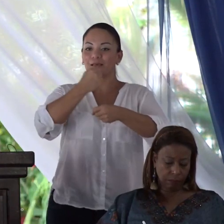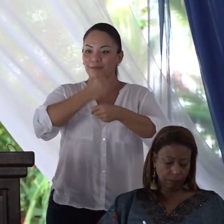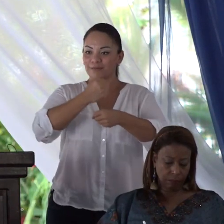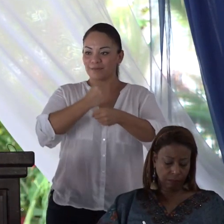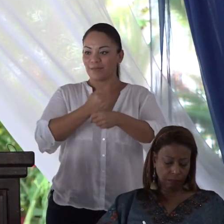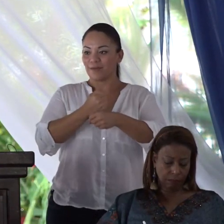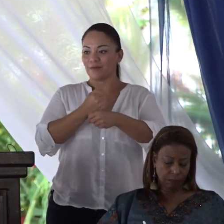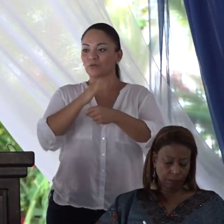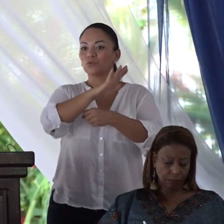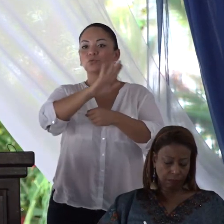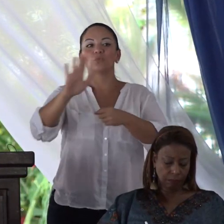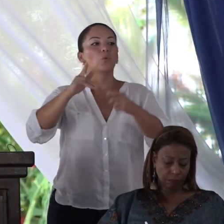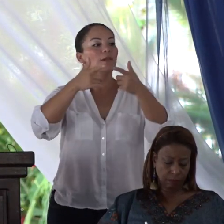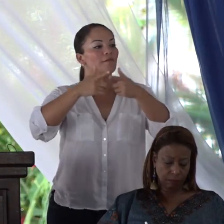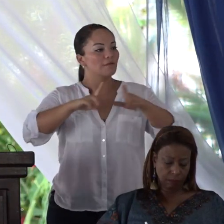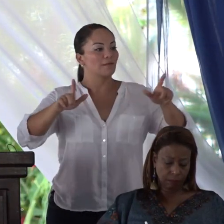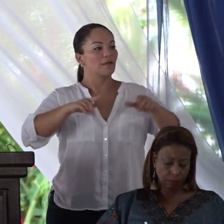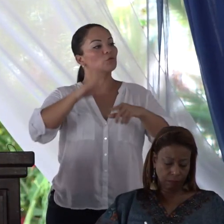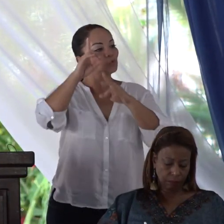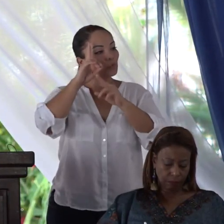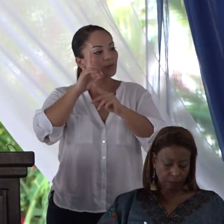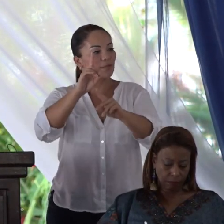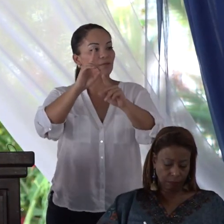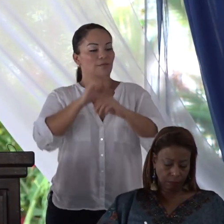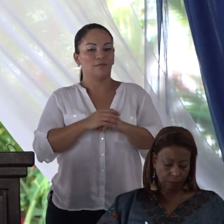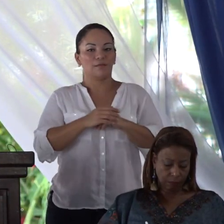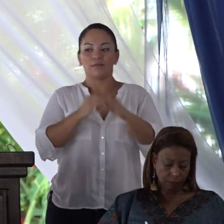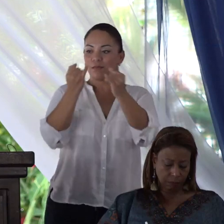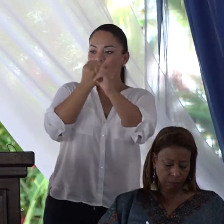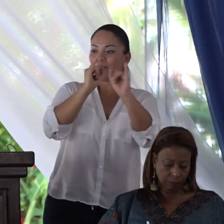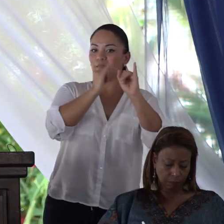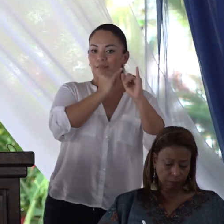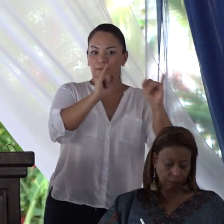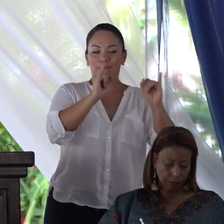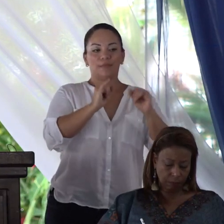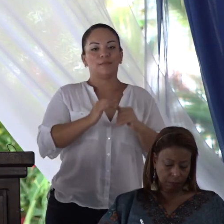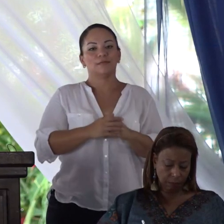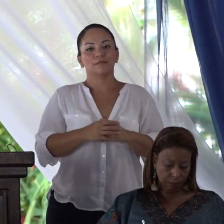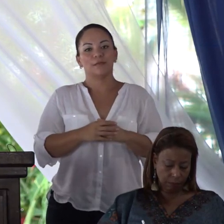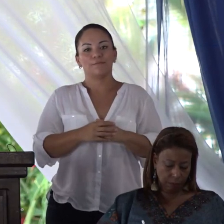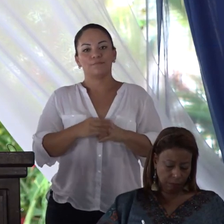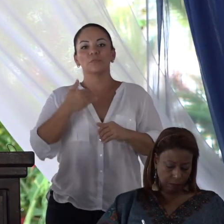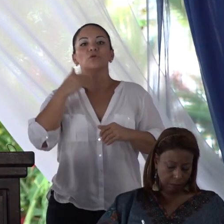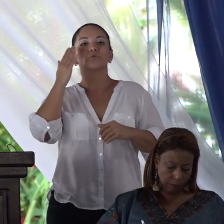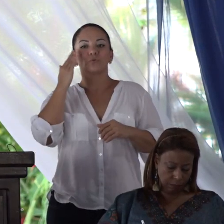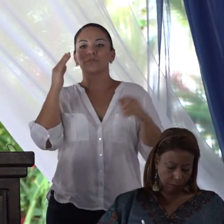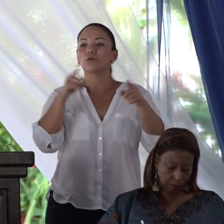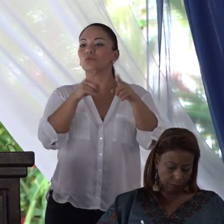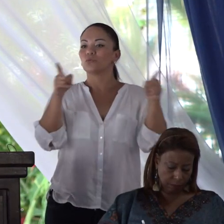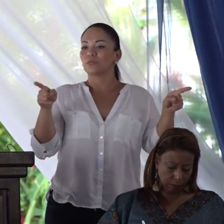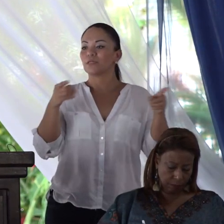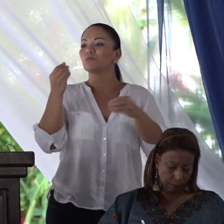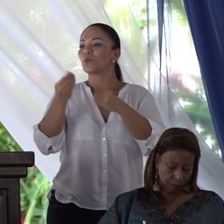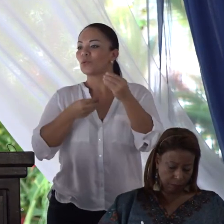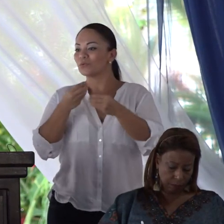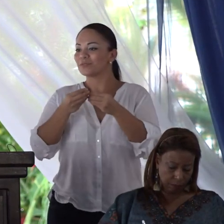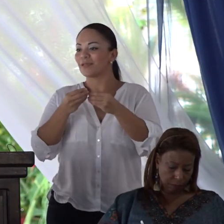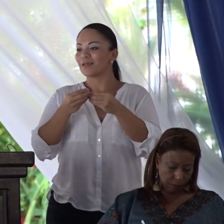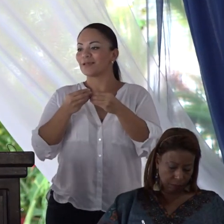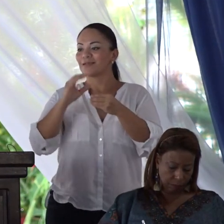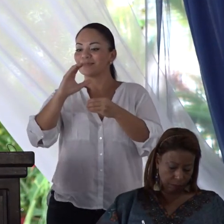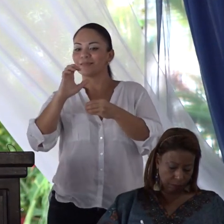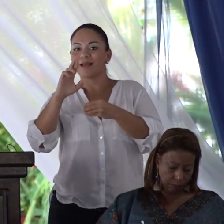su libertad, su dignidad y su independencia. Yo sé que ustedes producen cerámica,